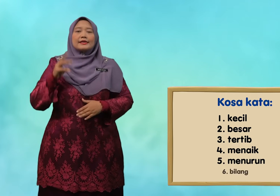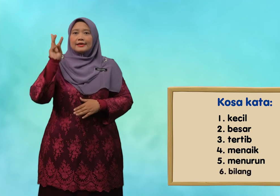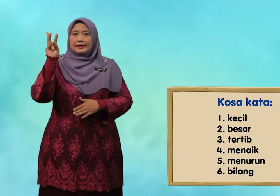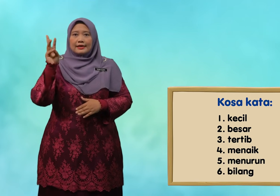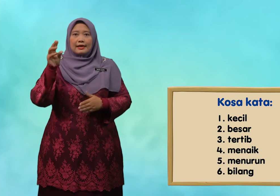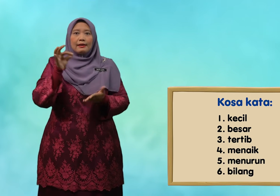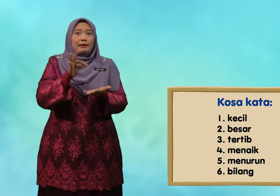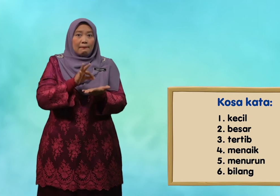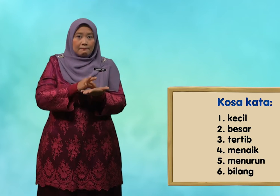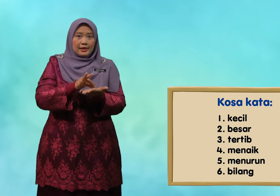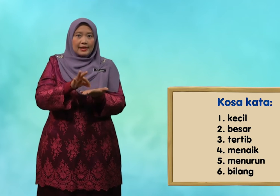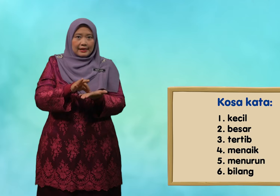keenam, bilang.